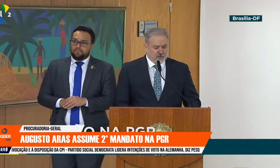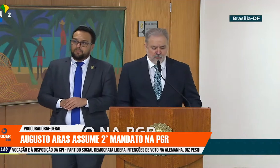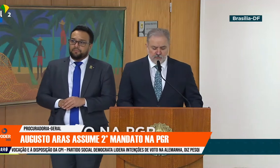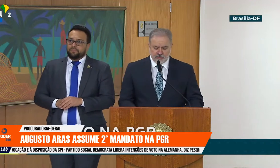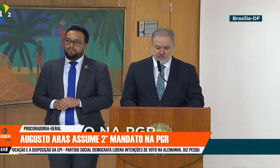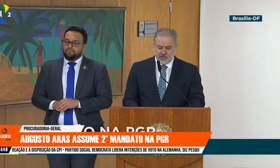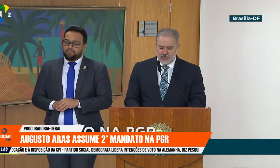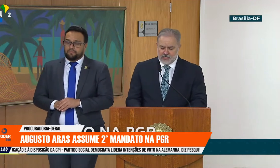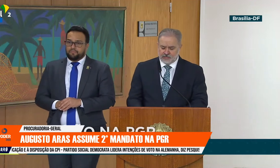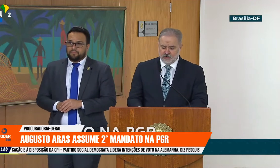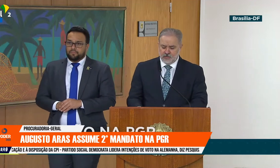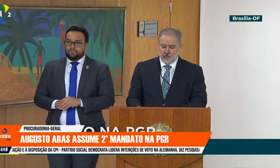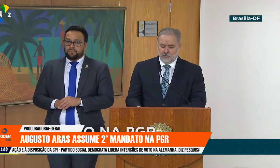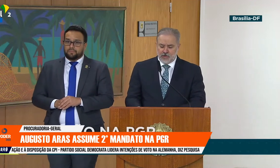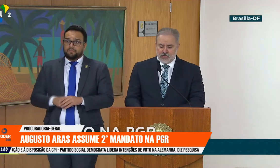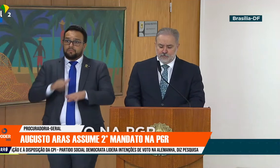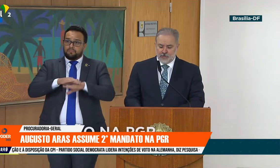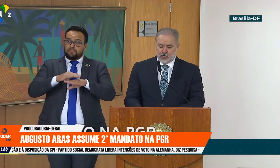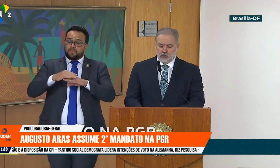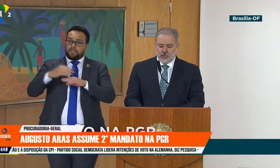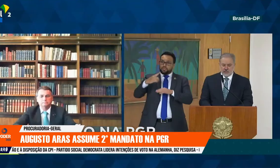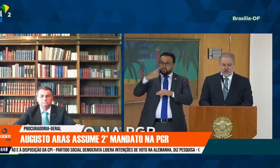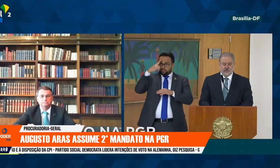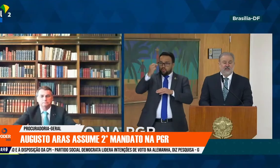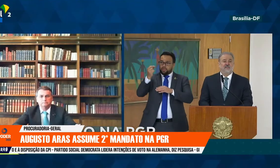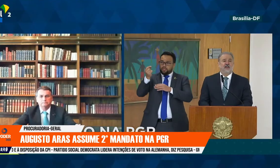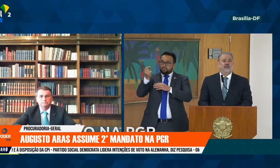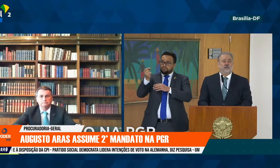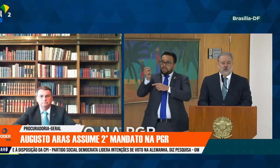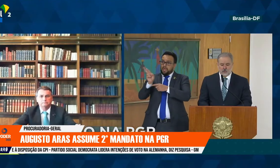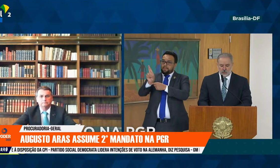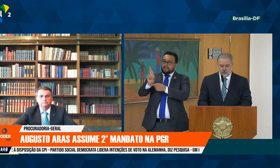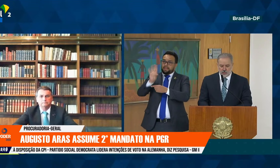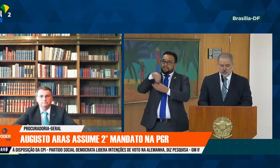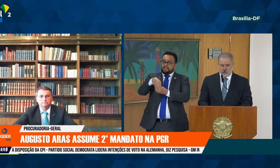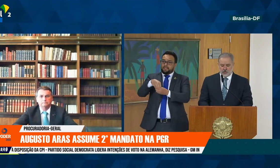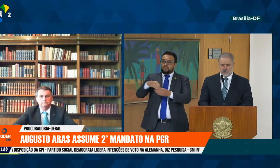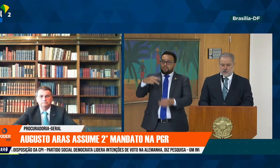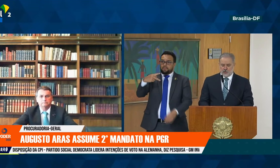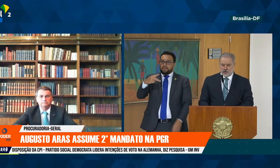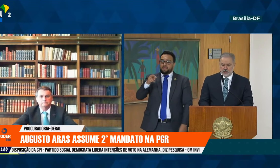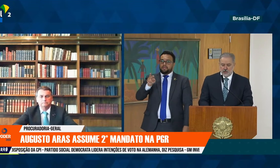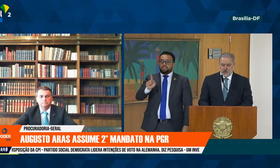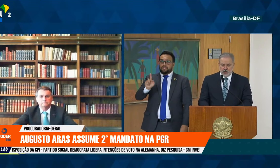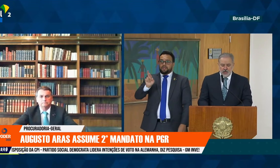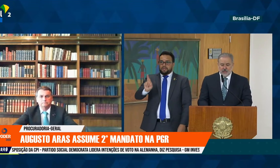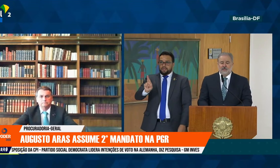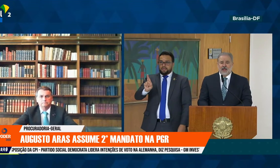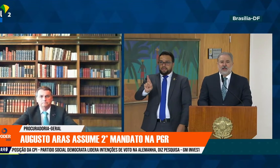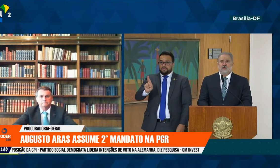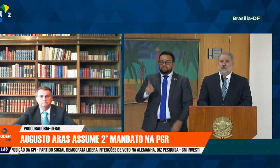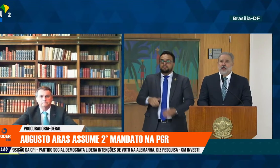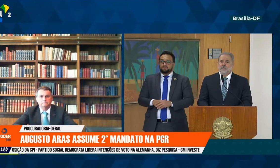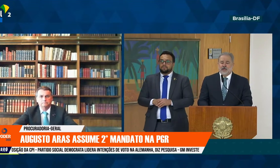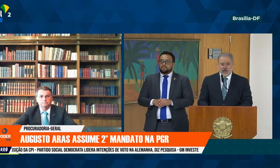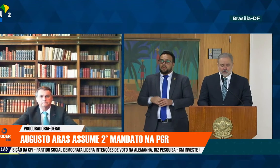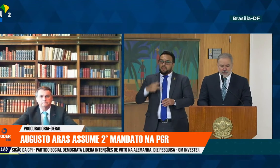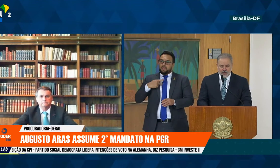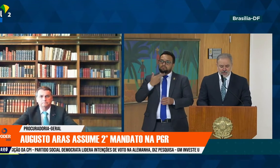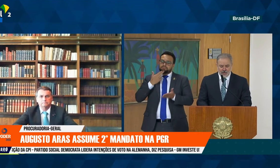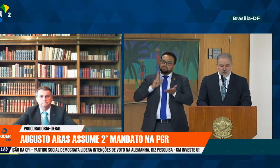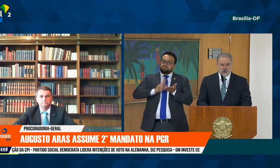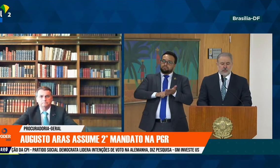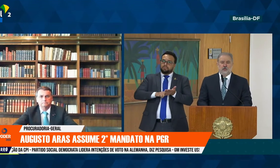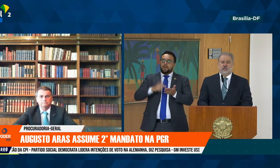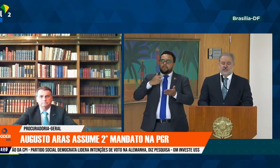senhor Presidente, por vossa excelência, para mais dois anos à frente da Procuradoria-Geral da República, reitero a minha